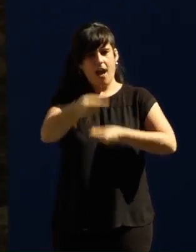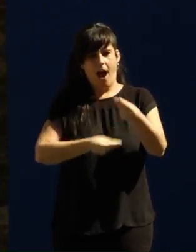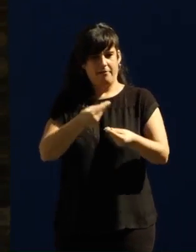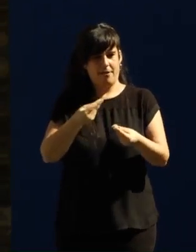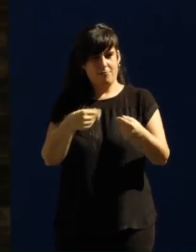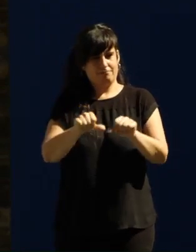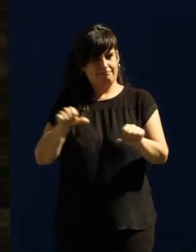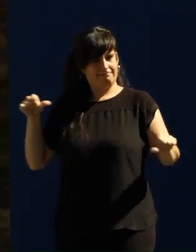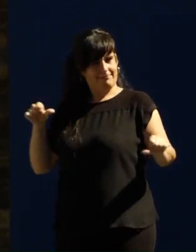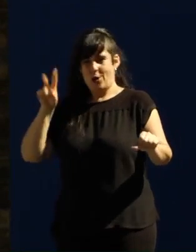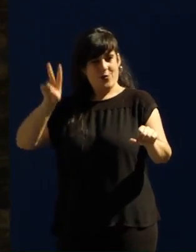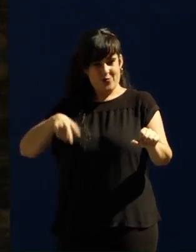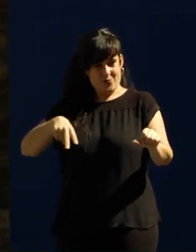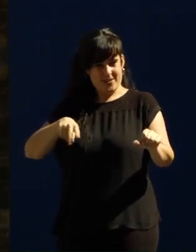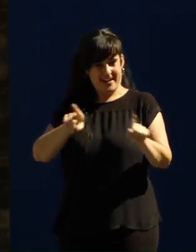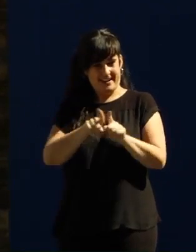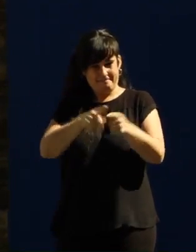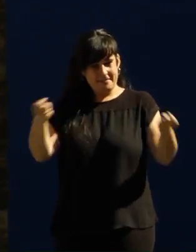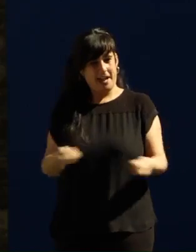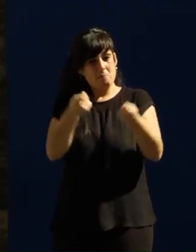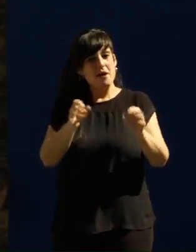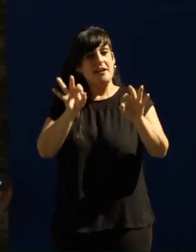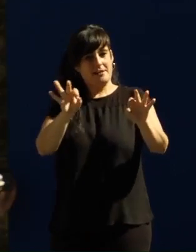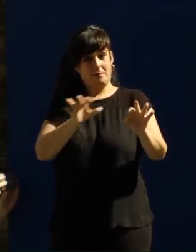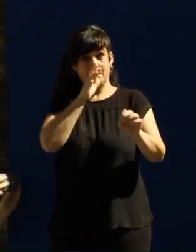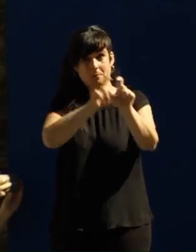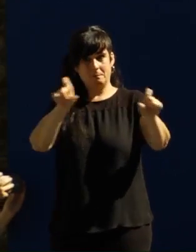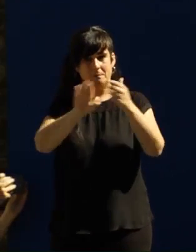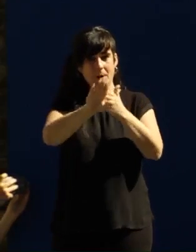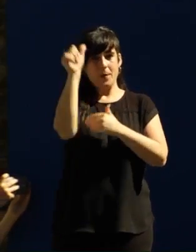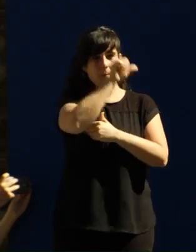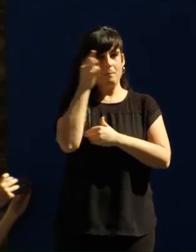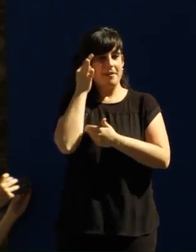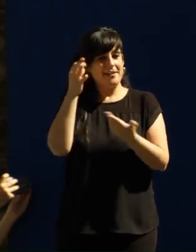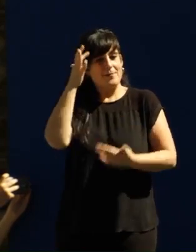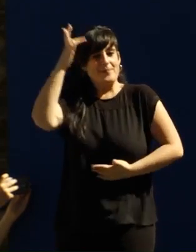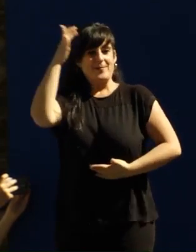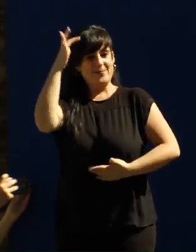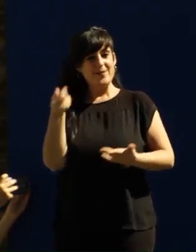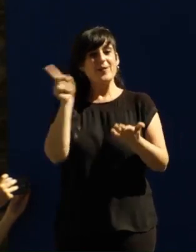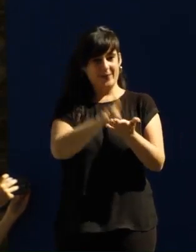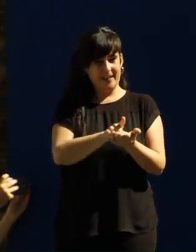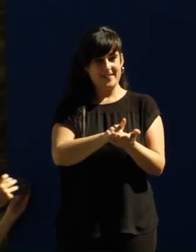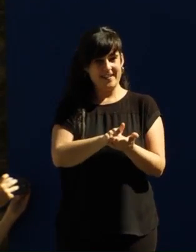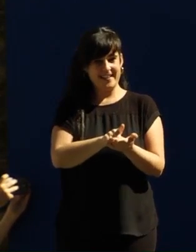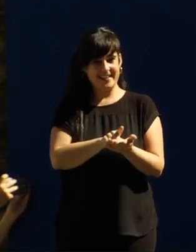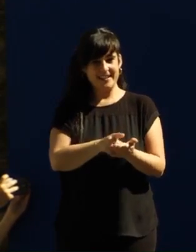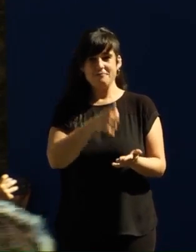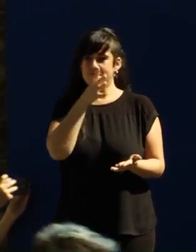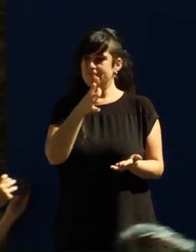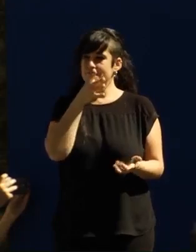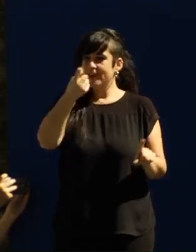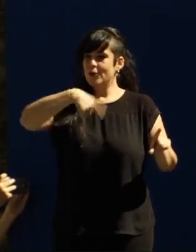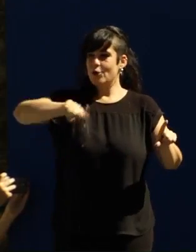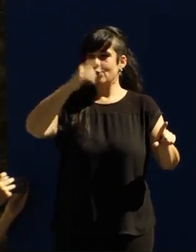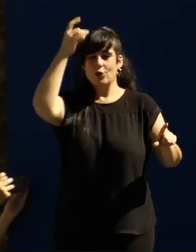tiempo, para hacer una campaña electoral que le está devolviendo a muchos de nuestros vecinos la ilusión y la idea profundamente radical,